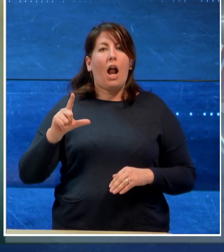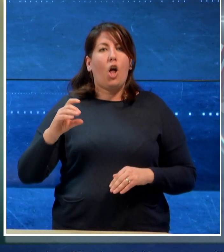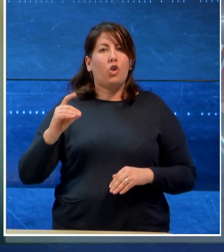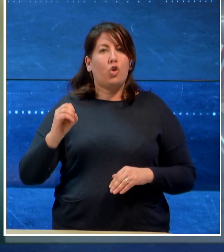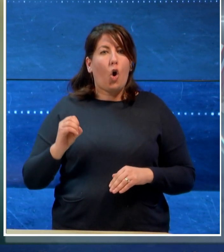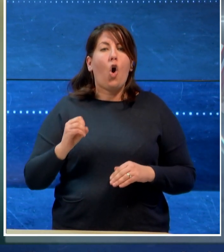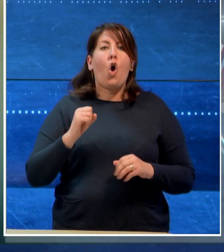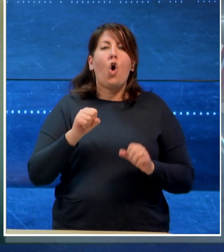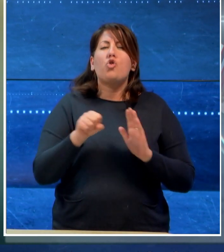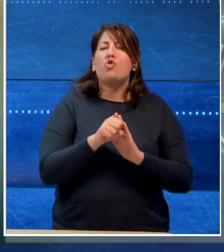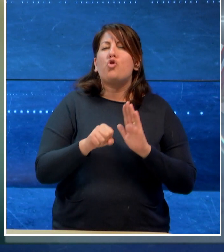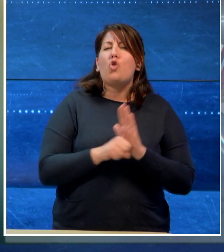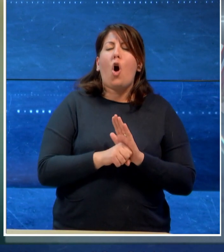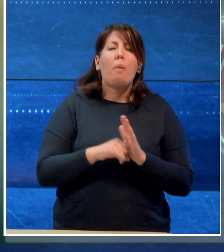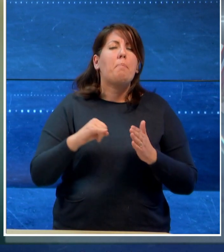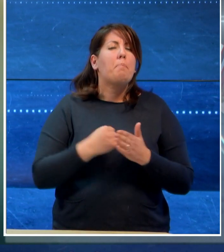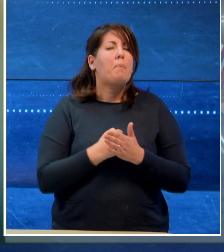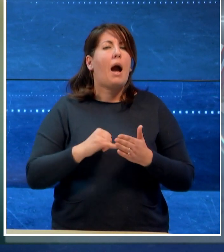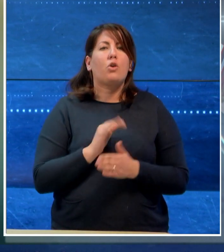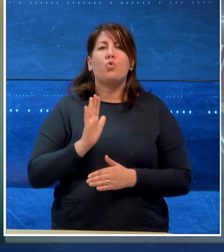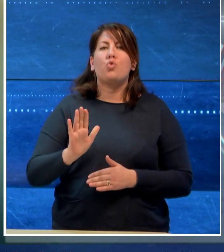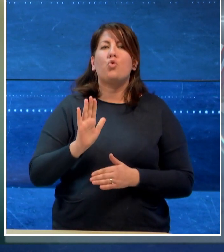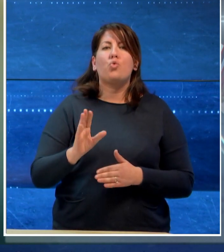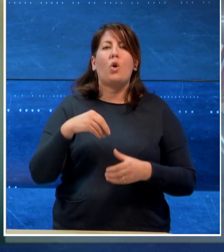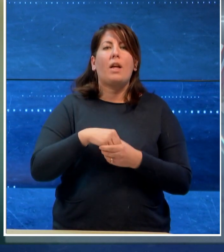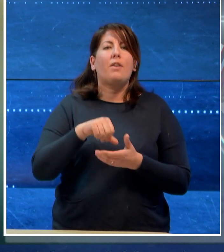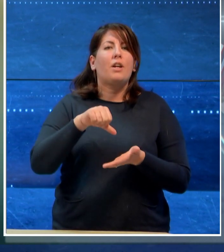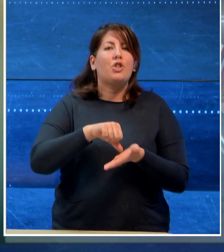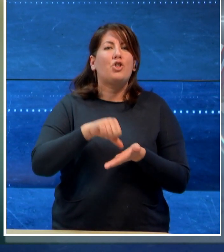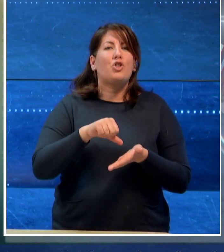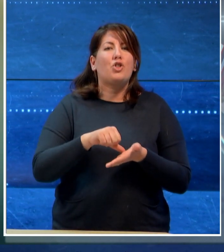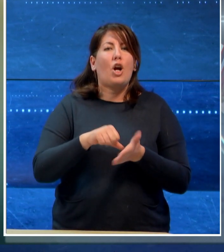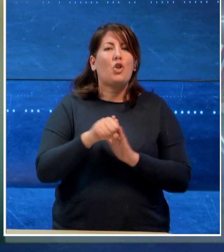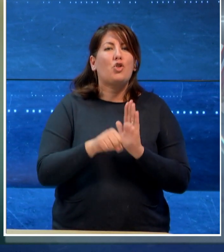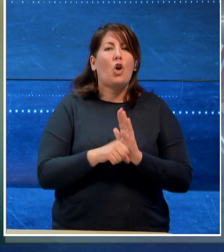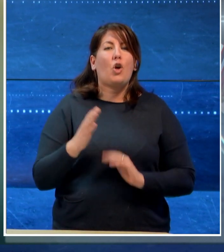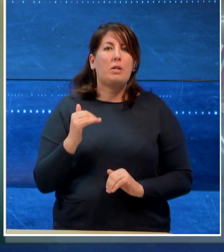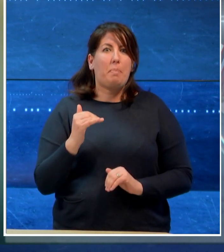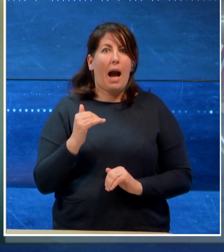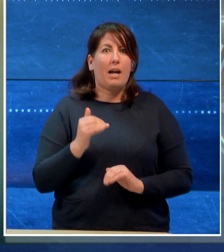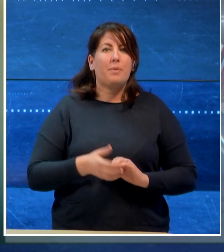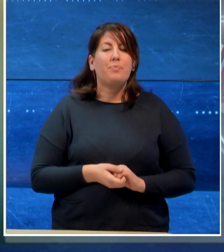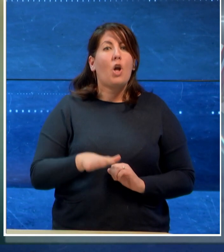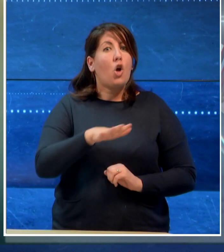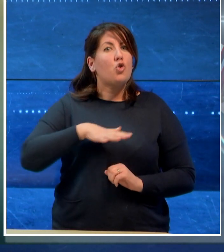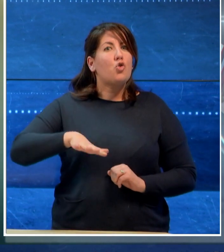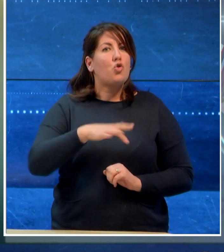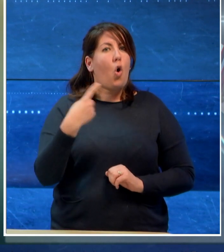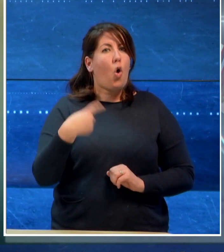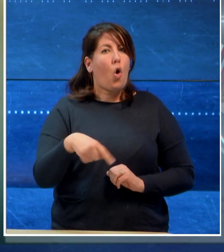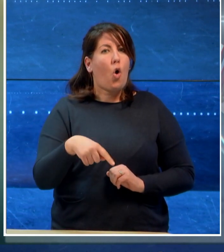penisola a nord del centro storico di Bari. Una zona che sarà totalmente